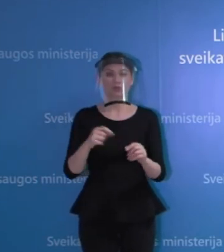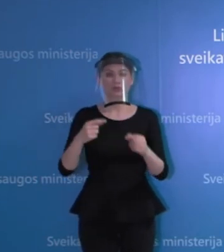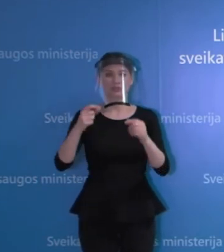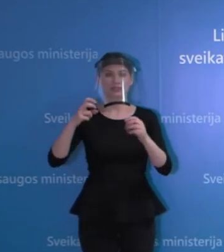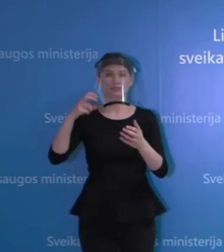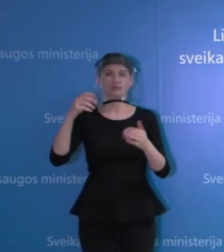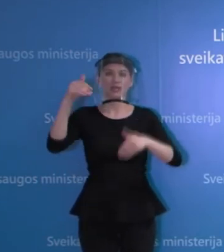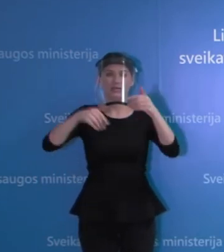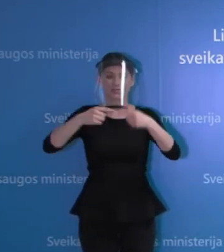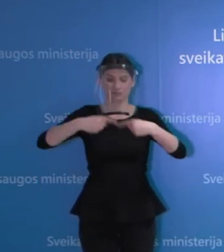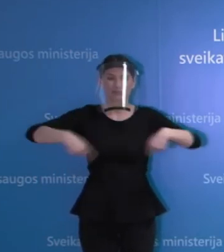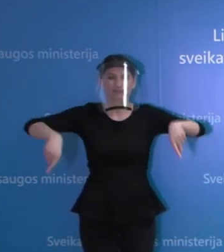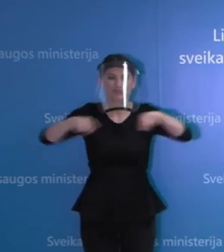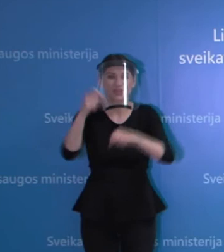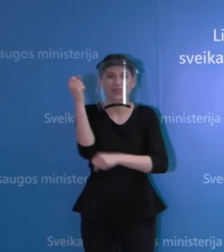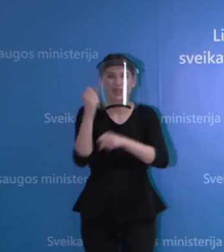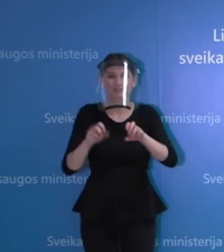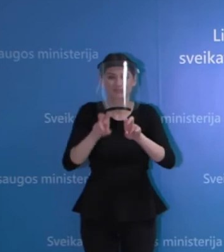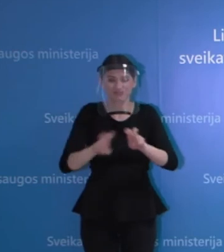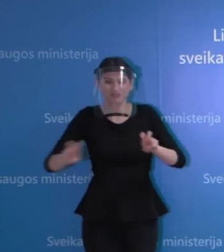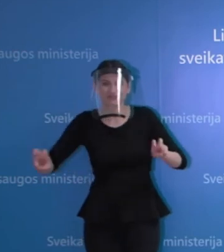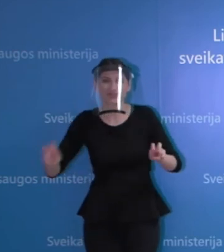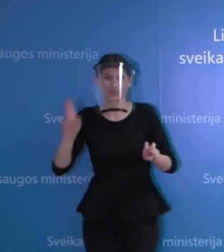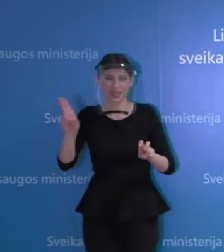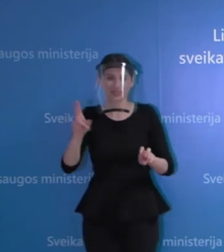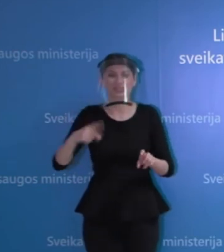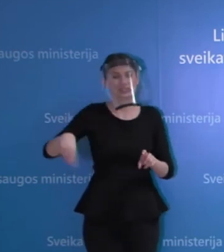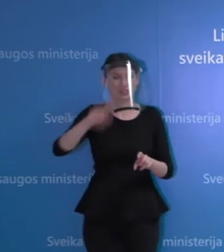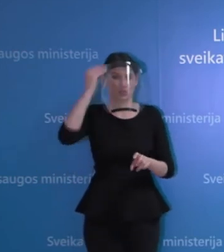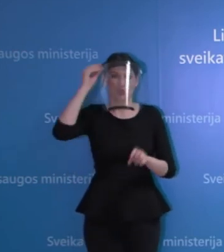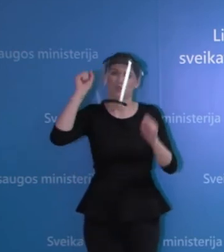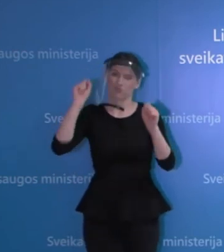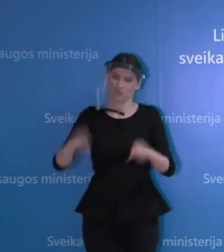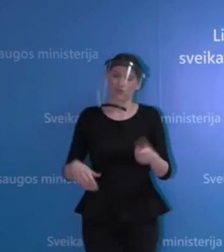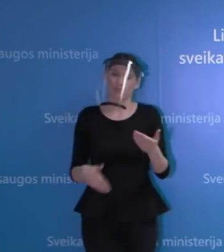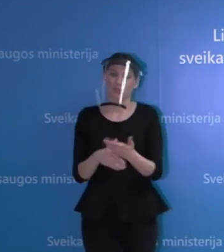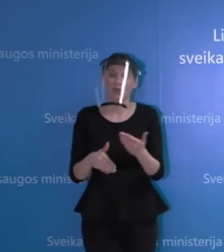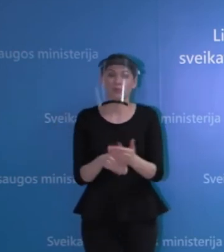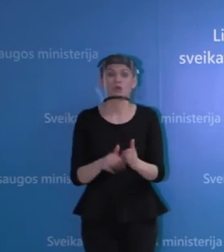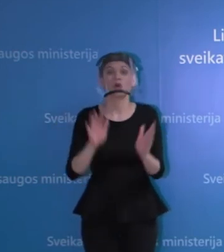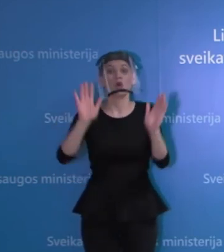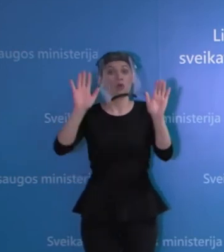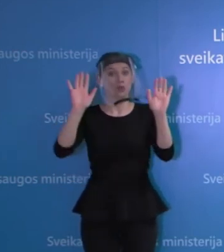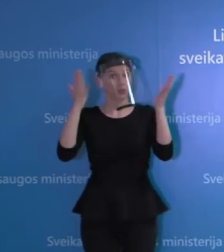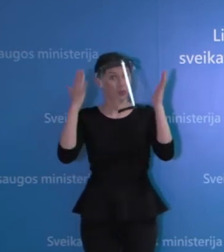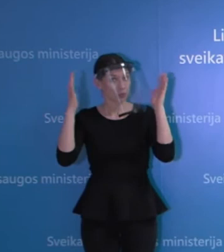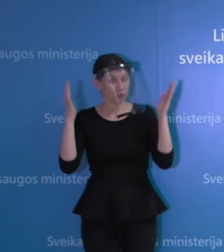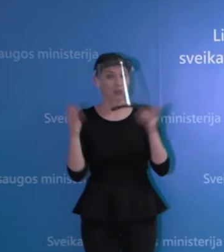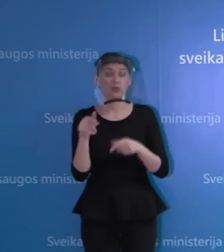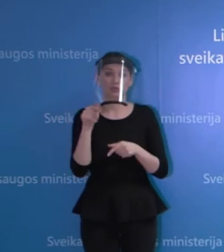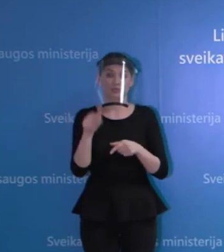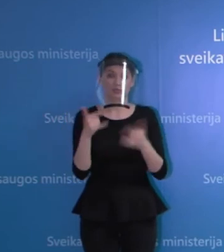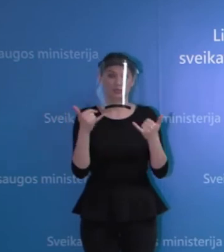apylinkių darbuotojams, kurie ten yra, tikrai galima mano supratimu sugalvoti, jeigu neatsitiks kažkas, ko mes